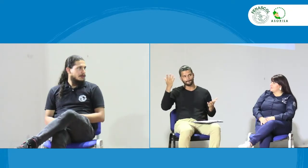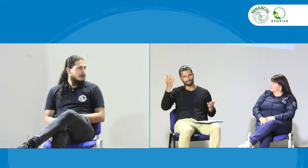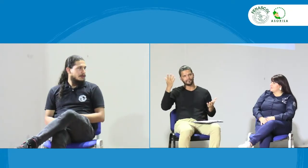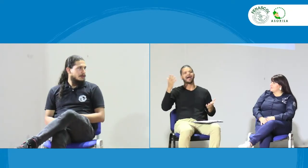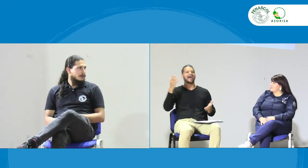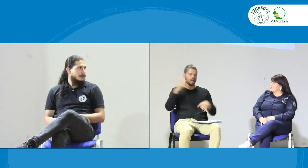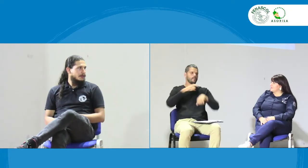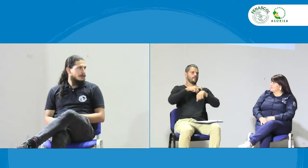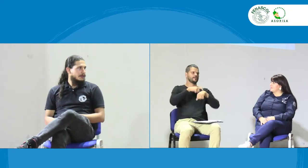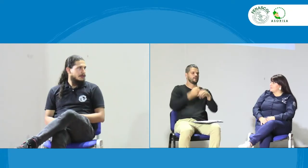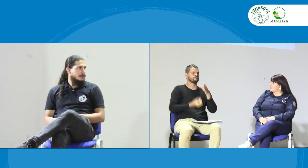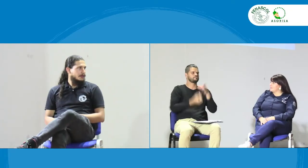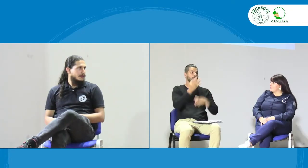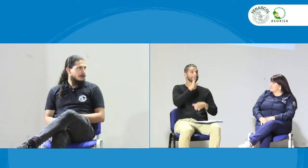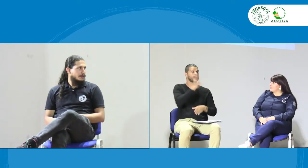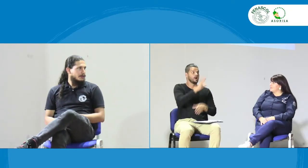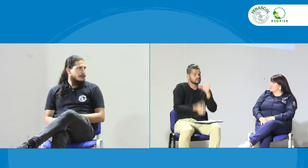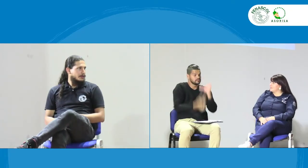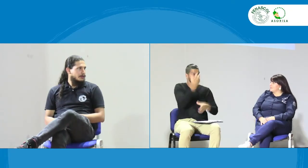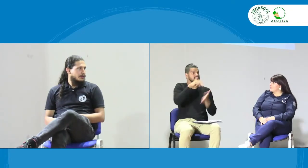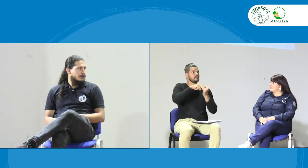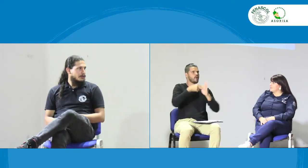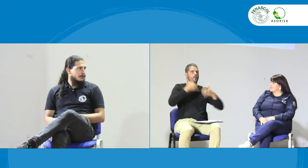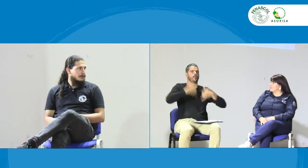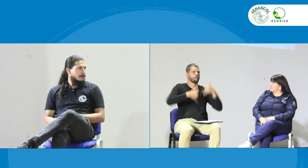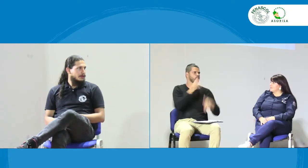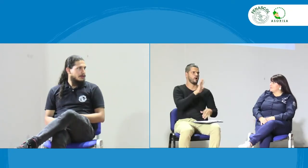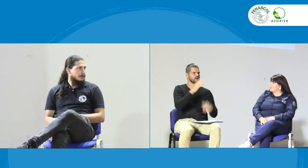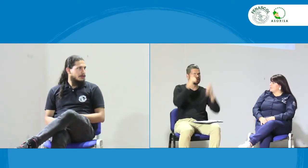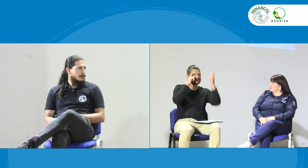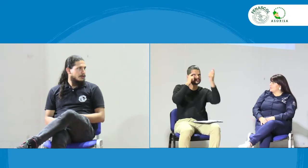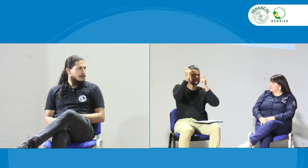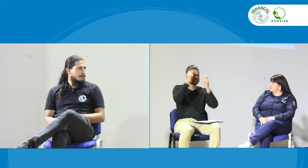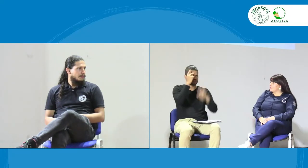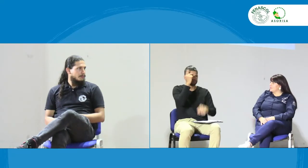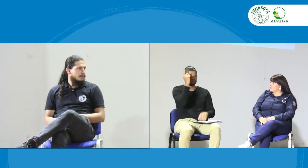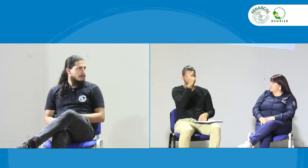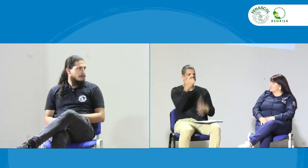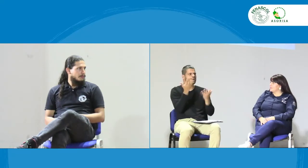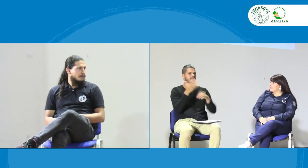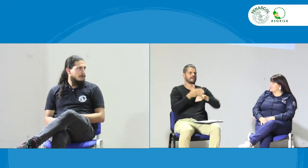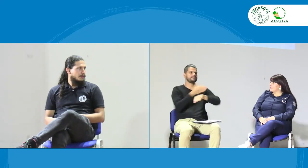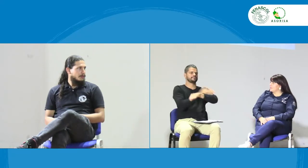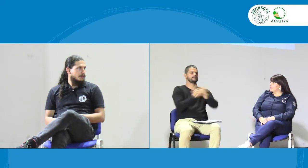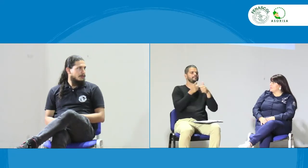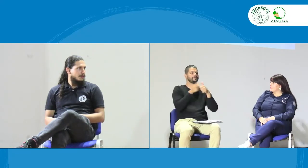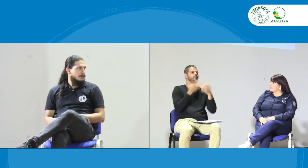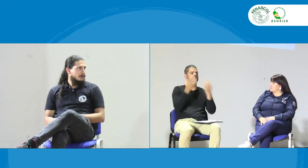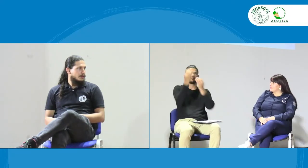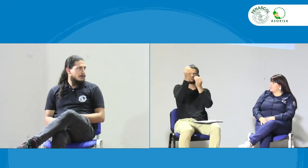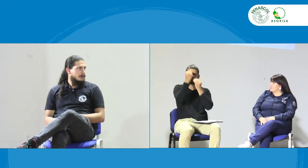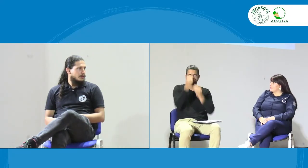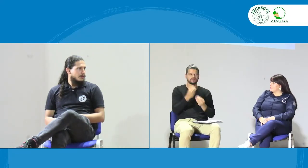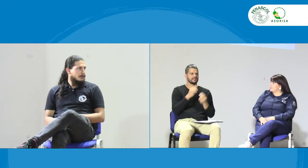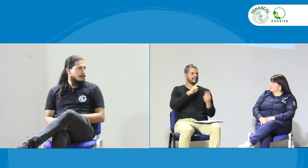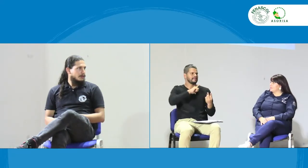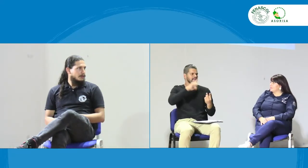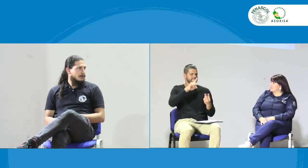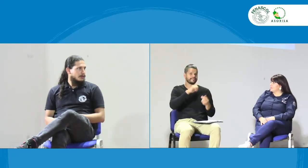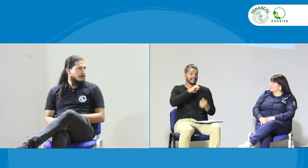interés. Nos acercamos y no tenemos respuesta. Entonces, es el momento que surja. No es un juego, es con estrategias, es un